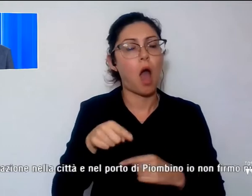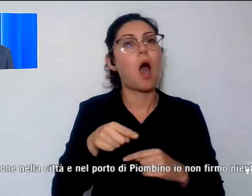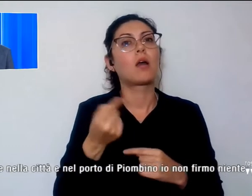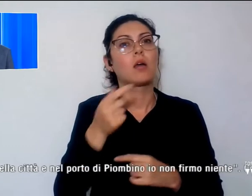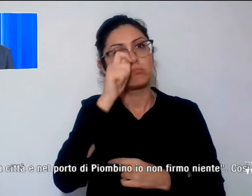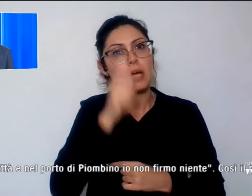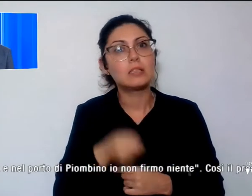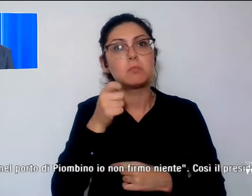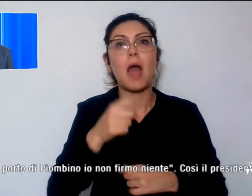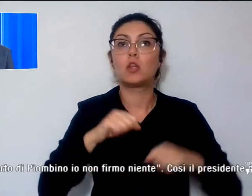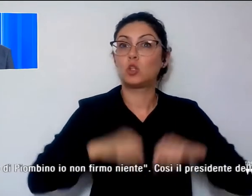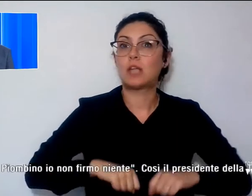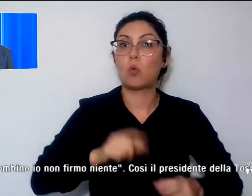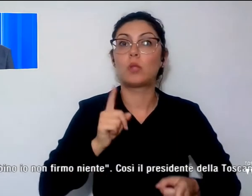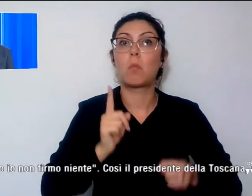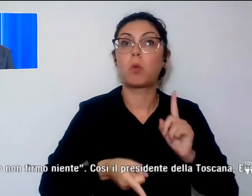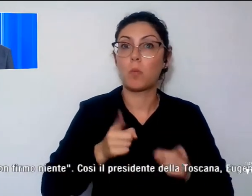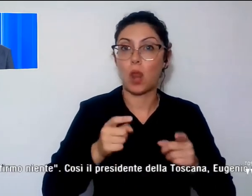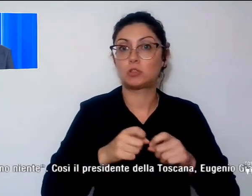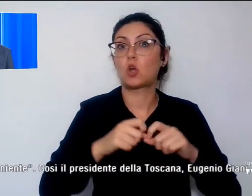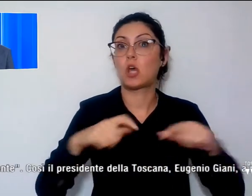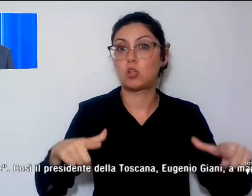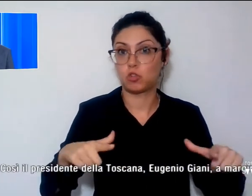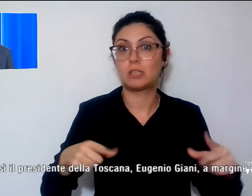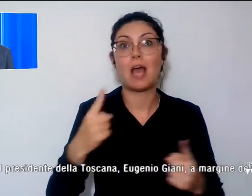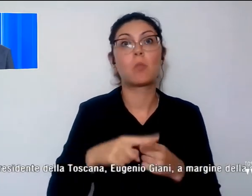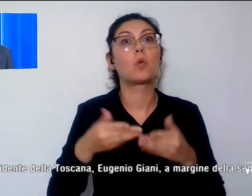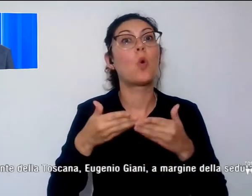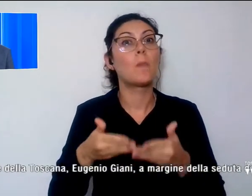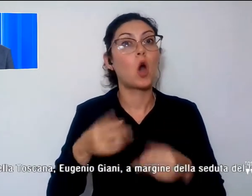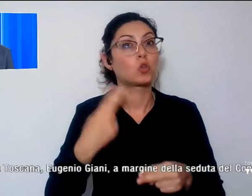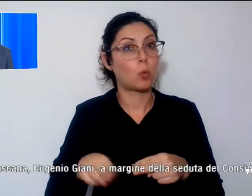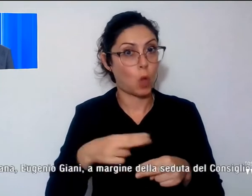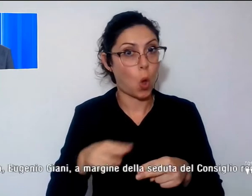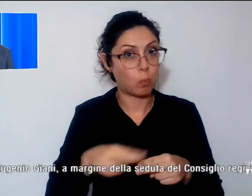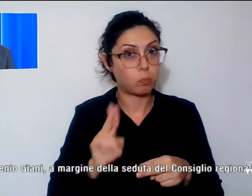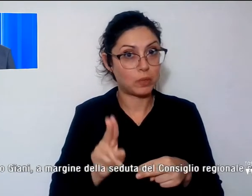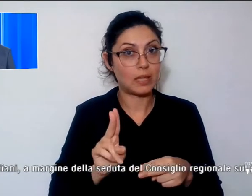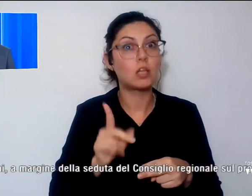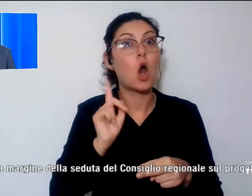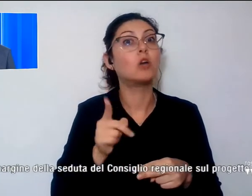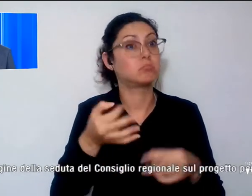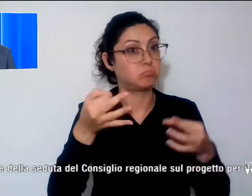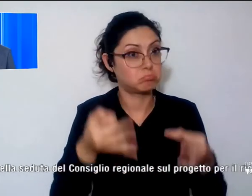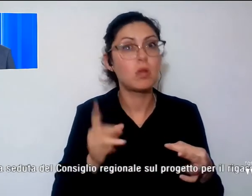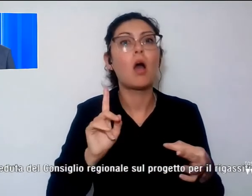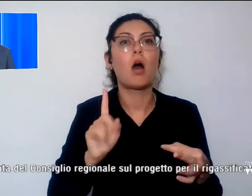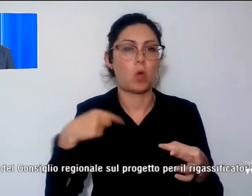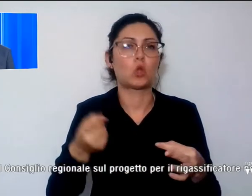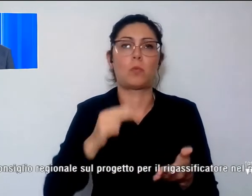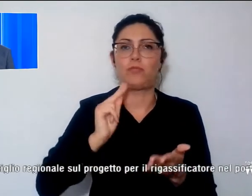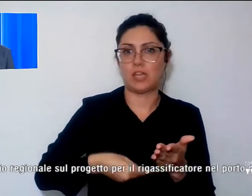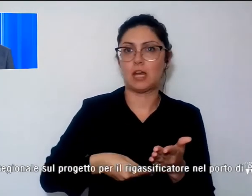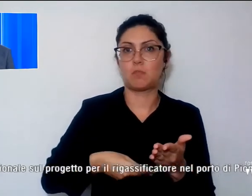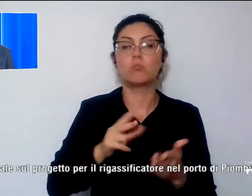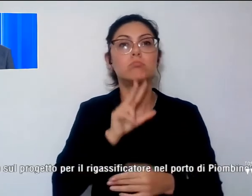della popolazione nella città e nel porto di Piombino, io non firmo niente. Così il Presidente